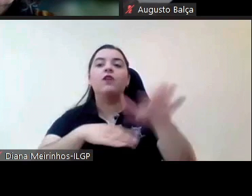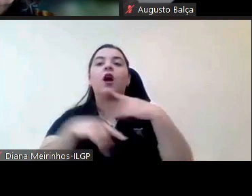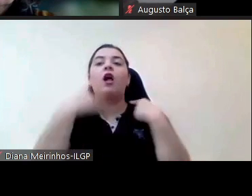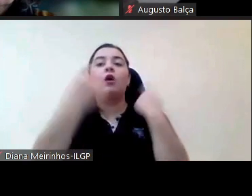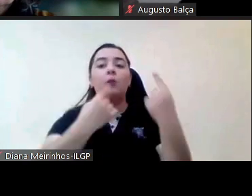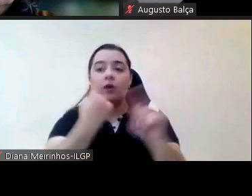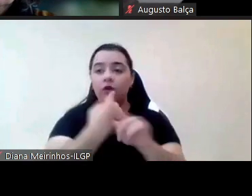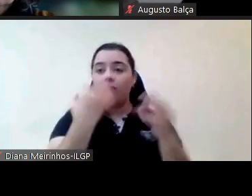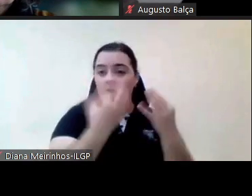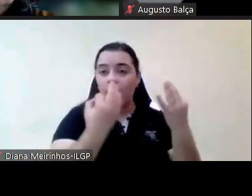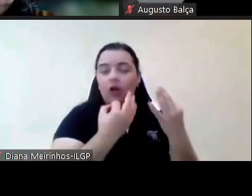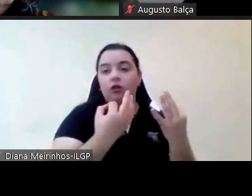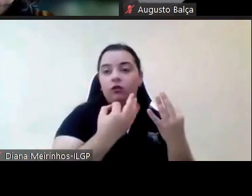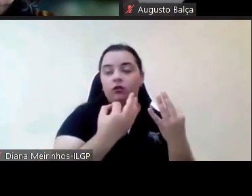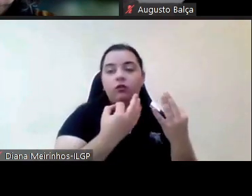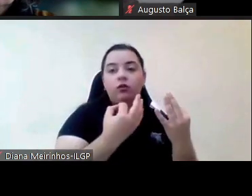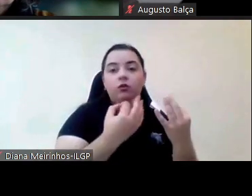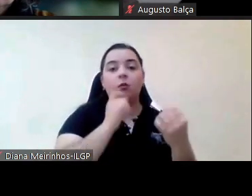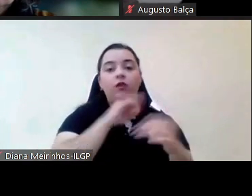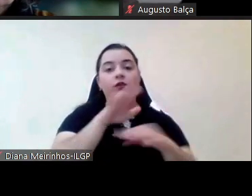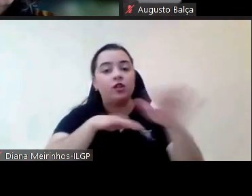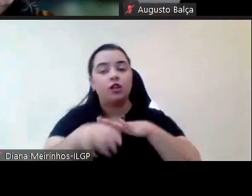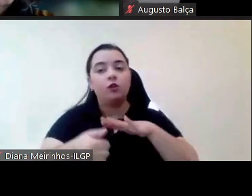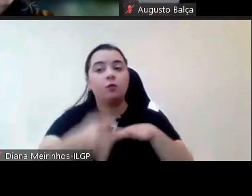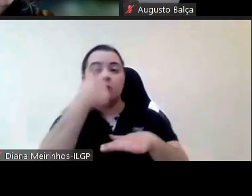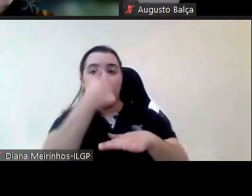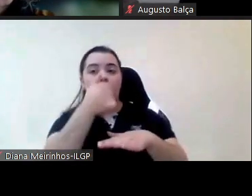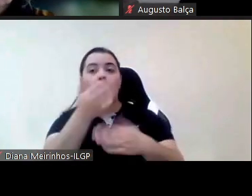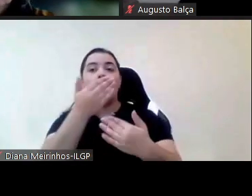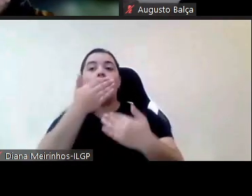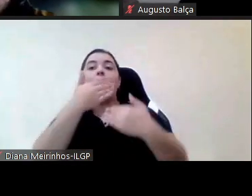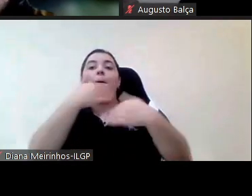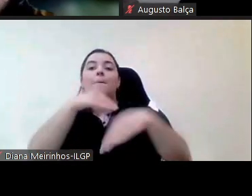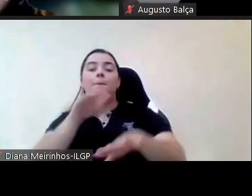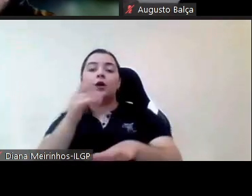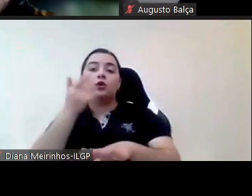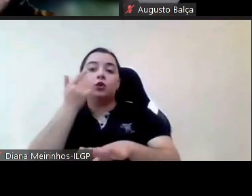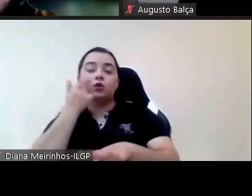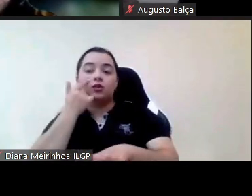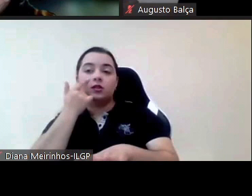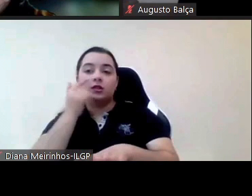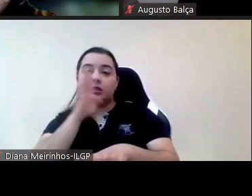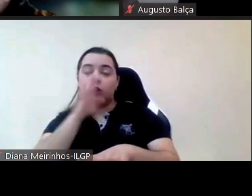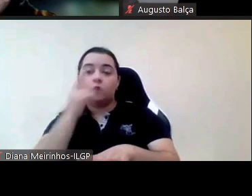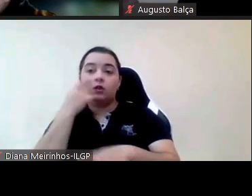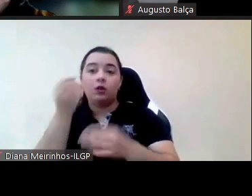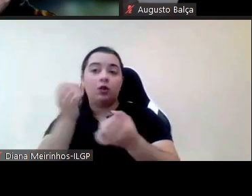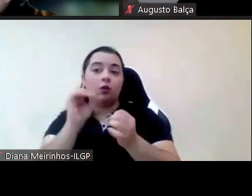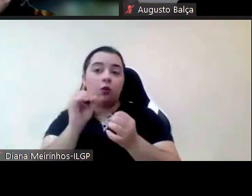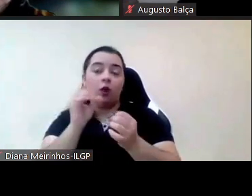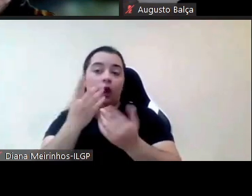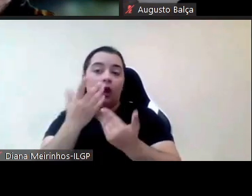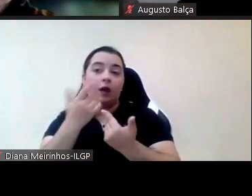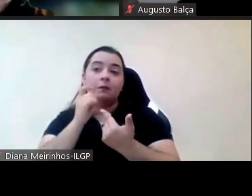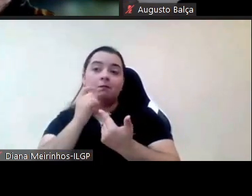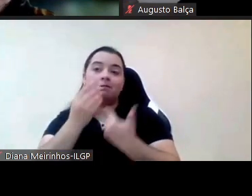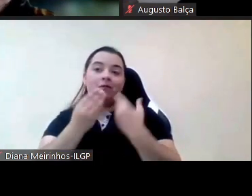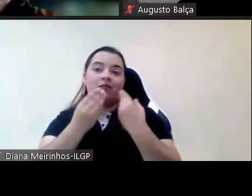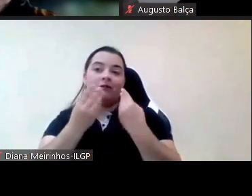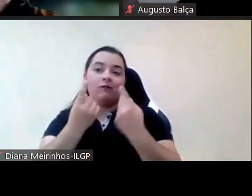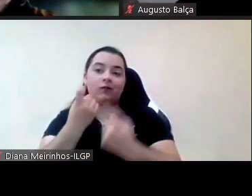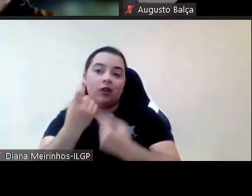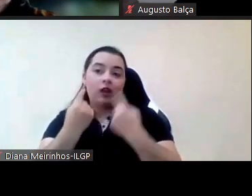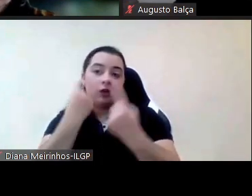podemos fazer o melhor que sabemos mas podemos não ter os conhecimentos para fazer ainda melhor agora realmente já agora que estou no uso da palavra